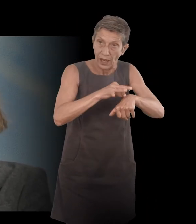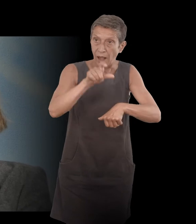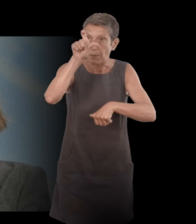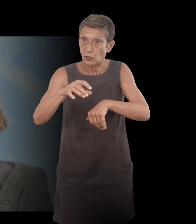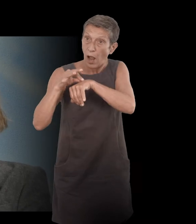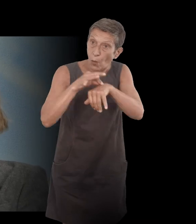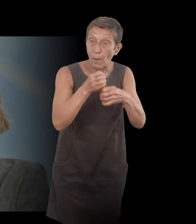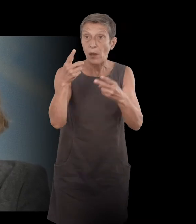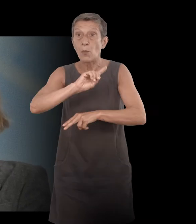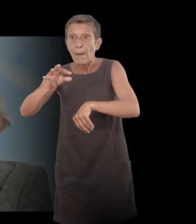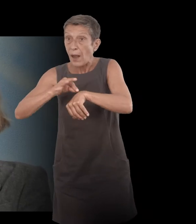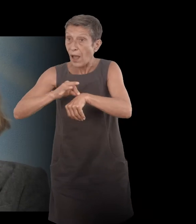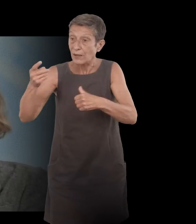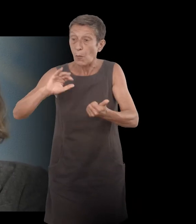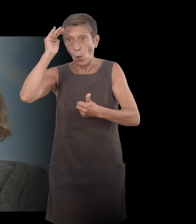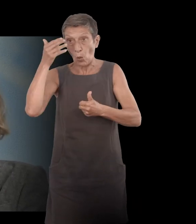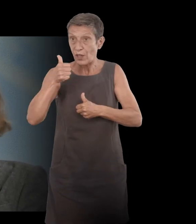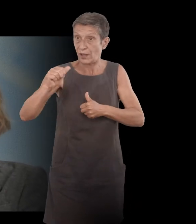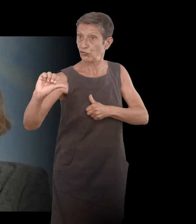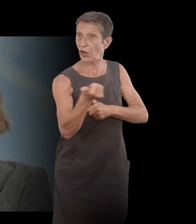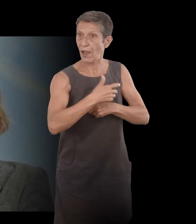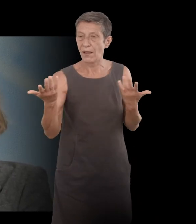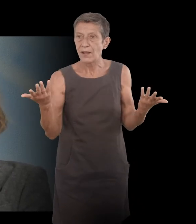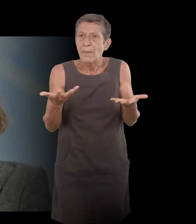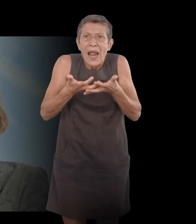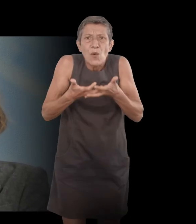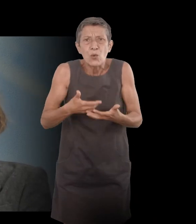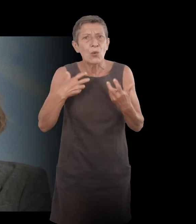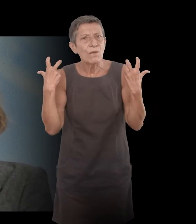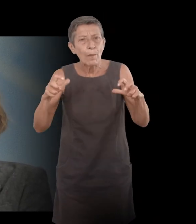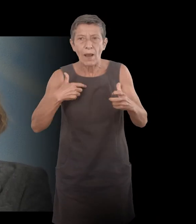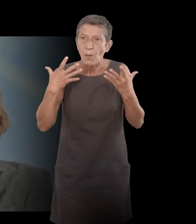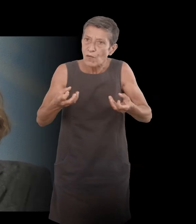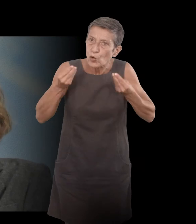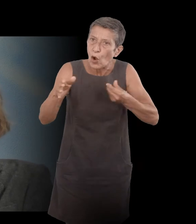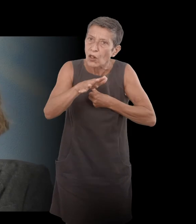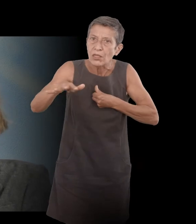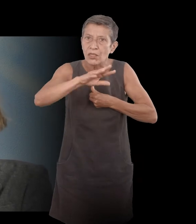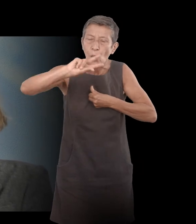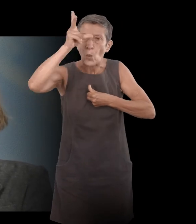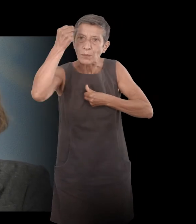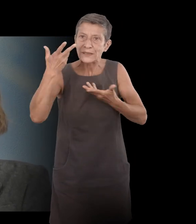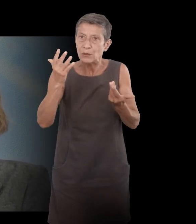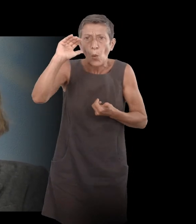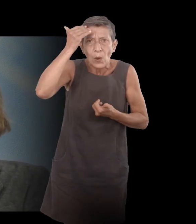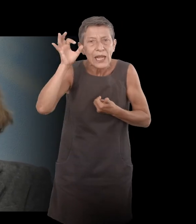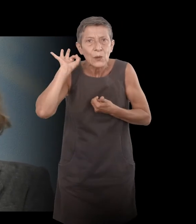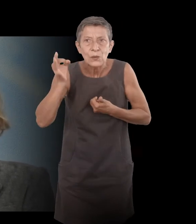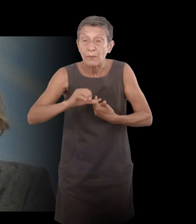sans que ce soit trop lourd. Donc à la fois qu'on puisse s'y retrouver, comprendre, mais sans se retrouver noyé. Parce que lire un récit médical,